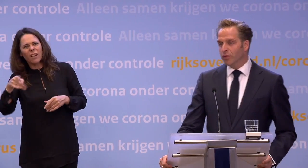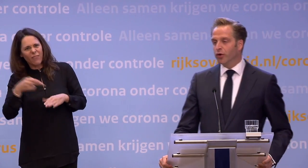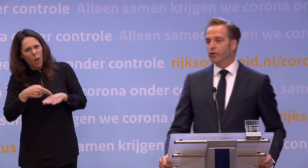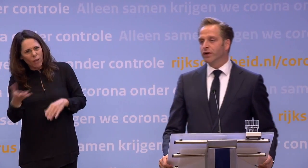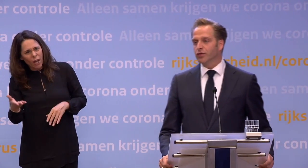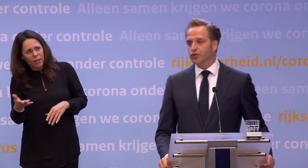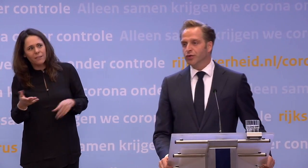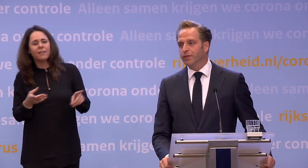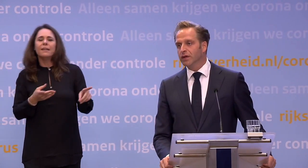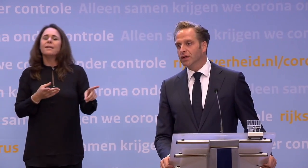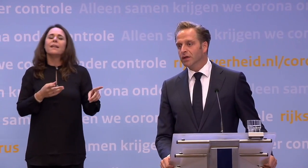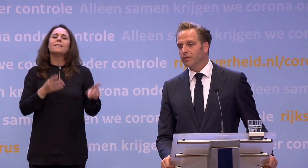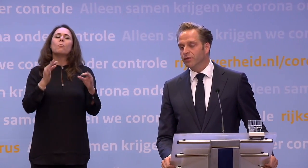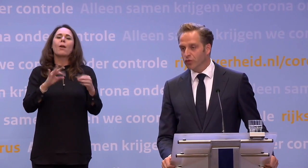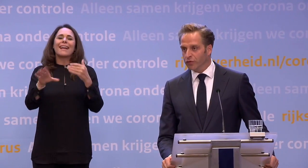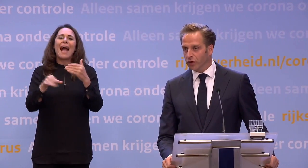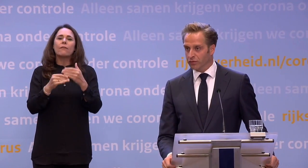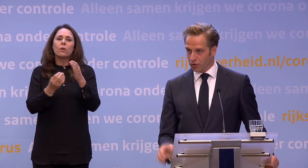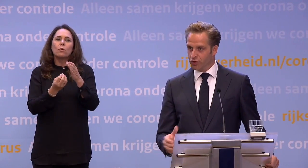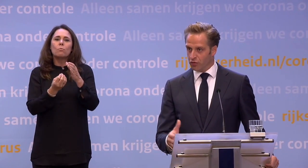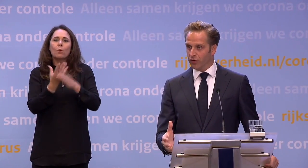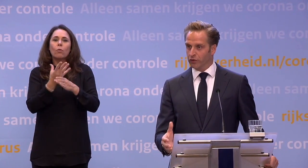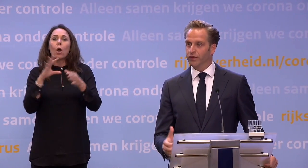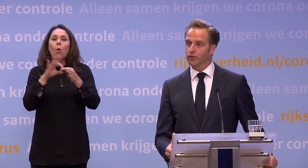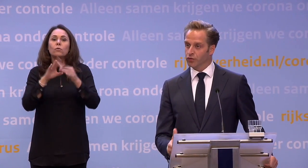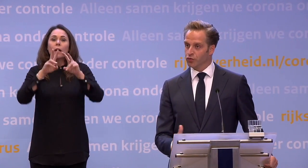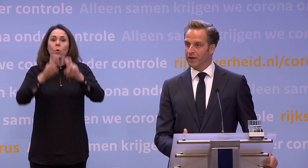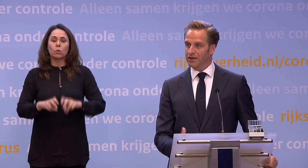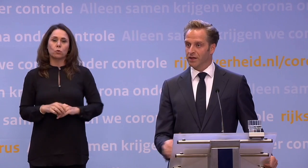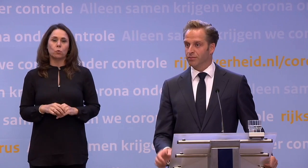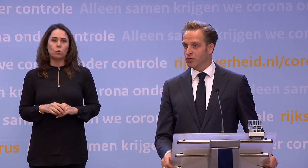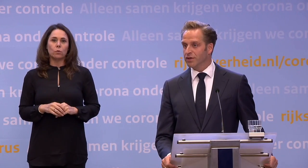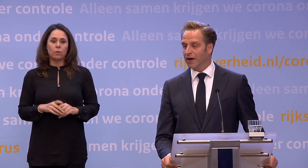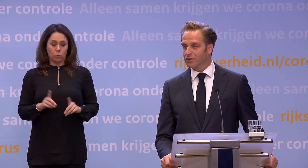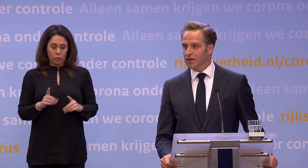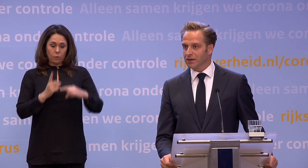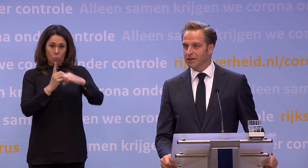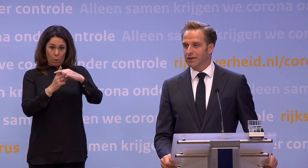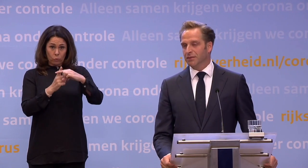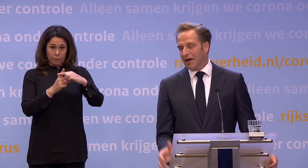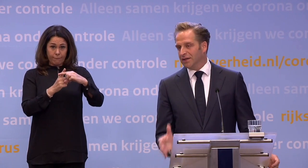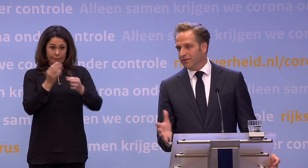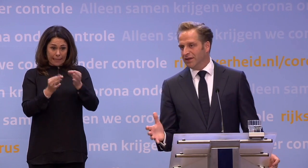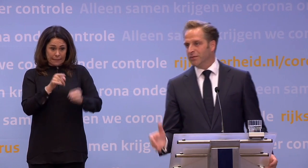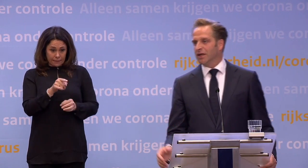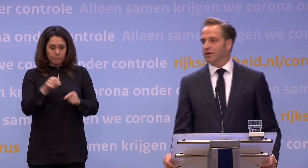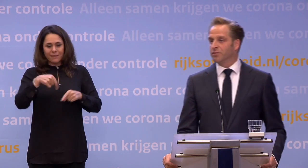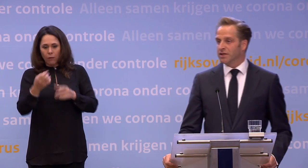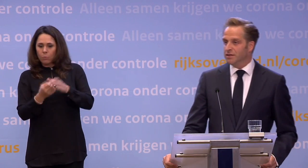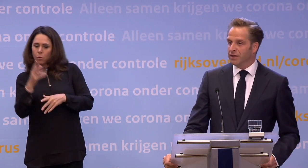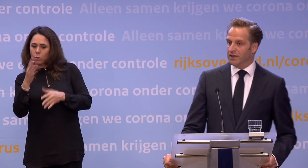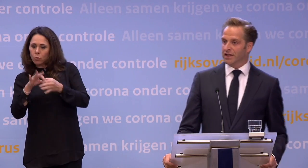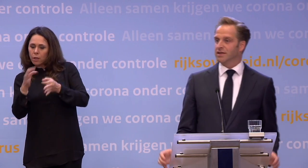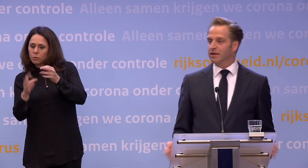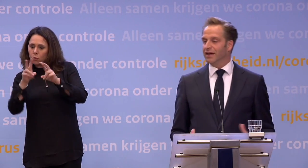aanvulling op het bron- en contactonderzoek. We doen natuurlijk sowieso bron- en contactonderzoek bij iedere positieve uitslag... ...maar je weet niet meer altijd